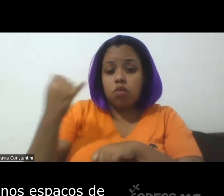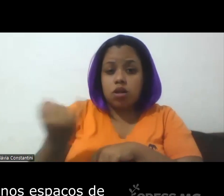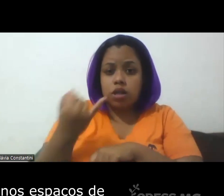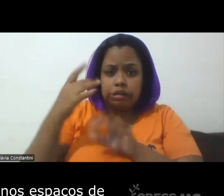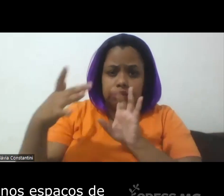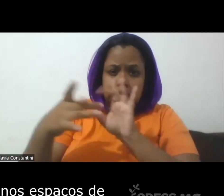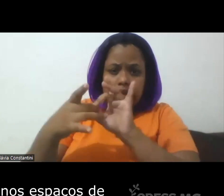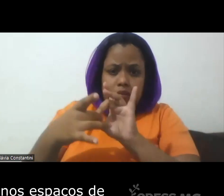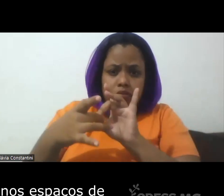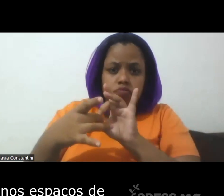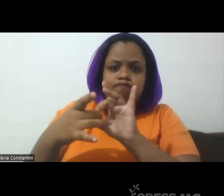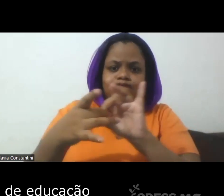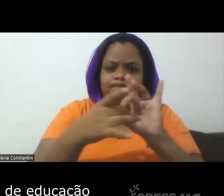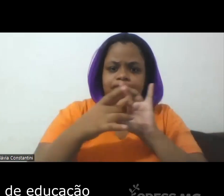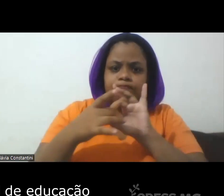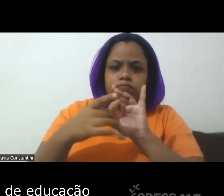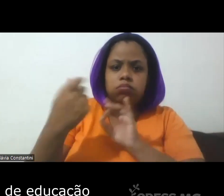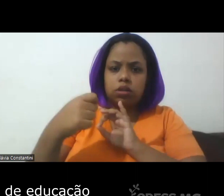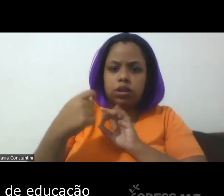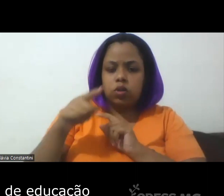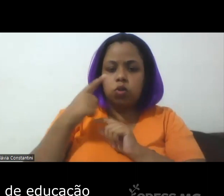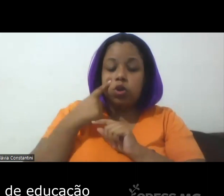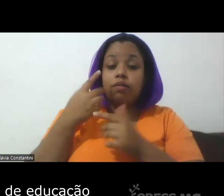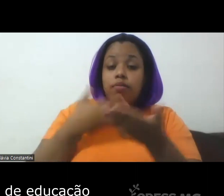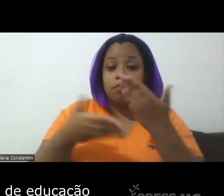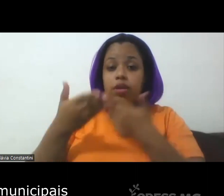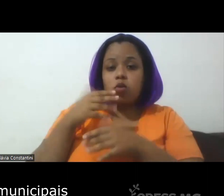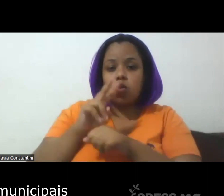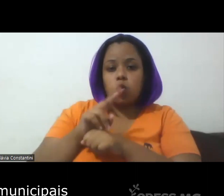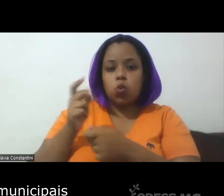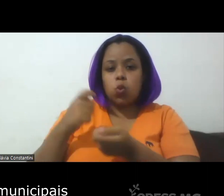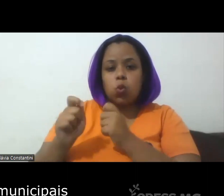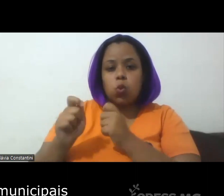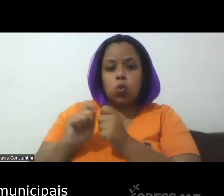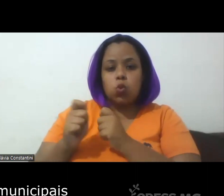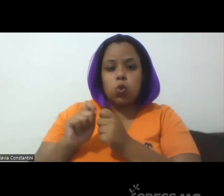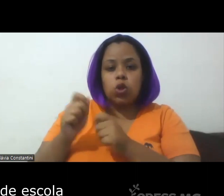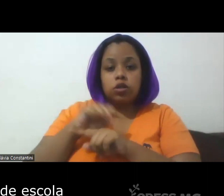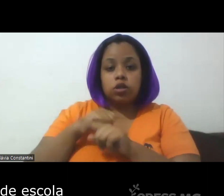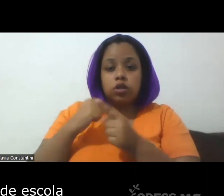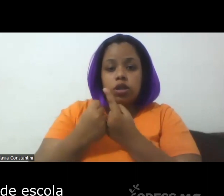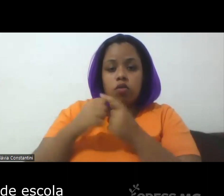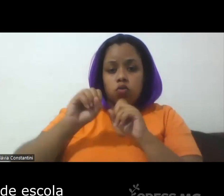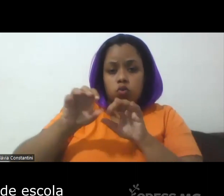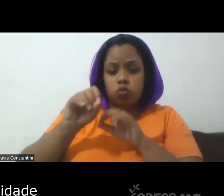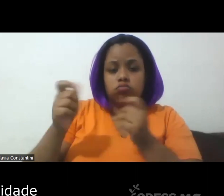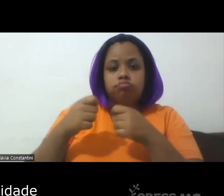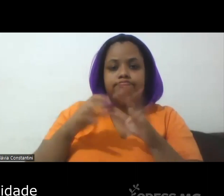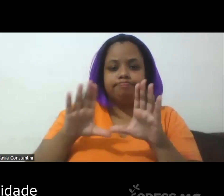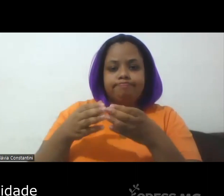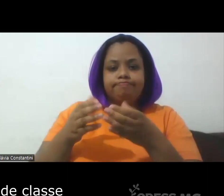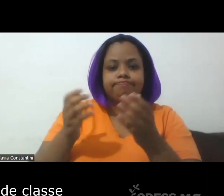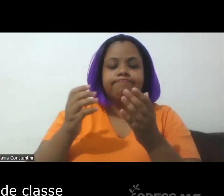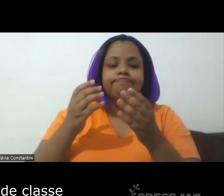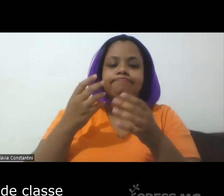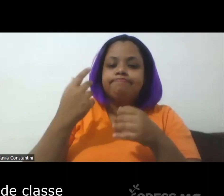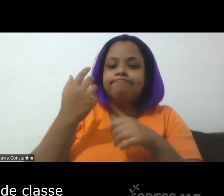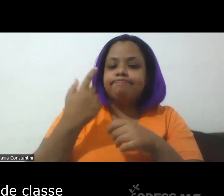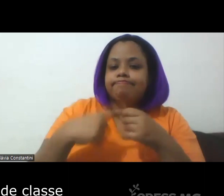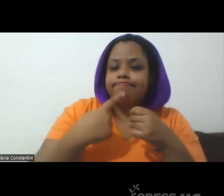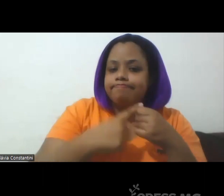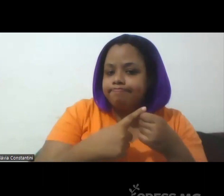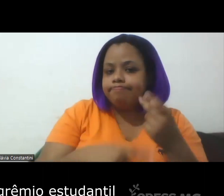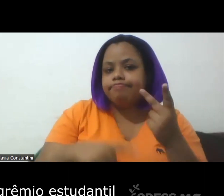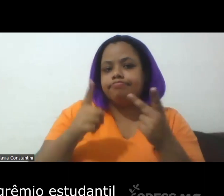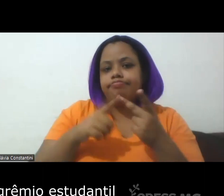a participação nos espaços de controle social da educação conselhos municipais conselhos de escola comunidade conselhos de